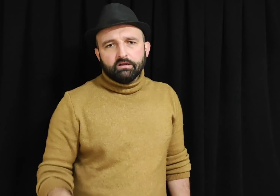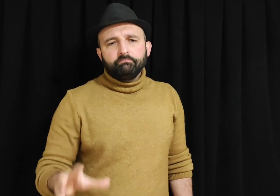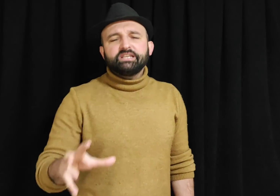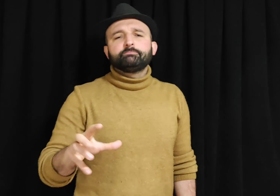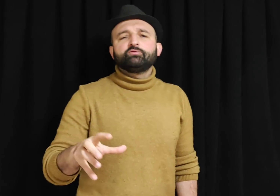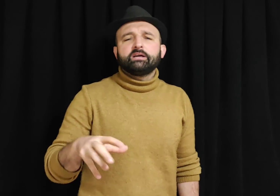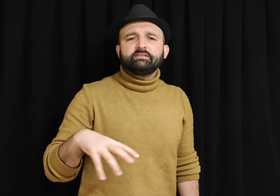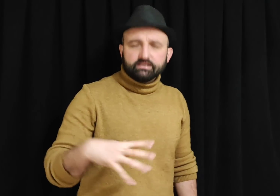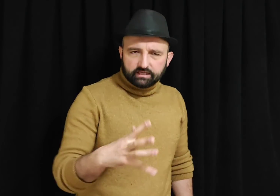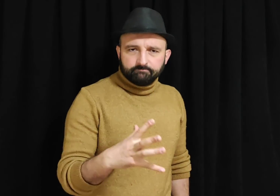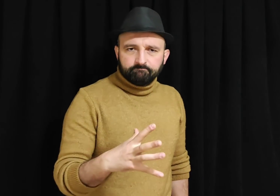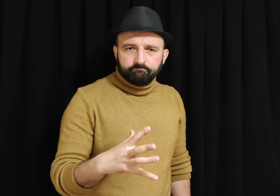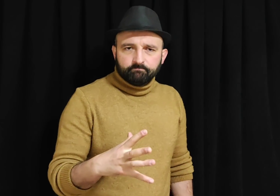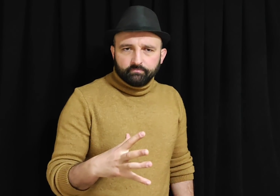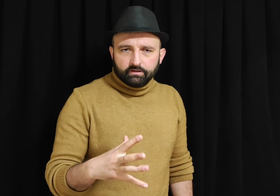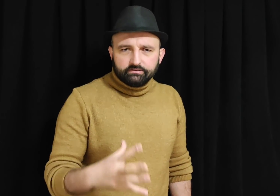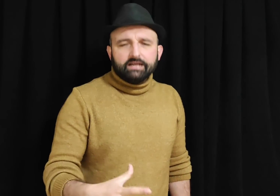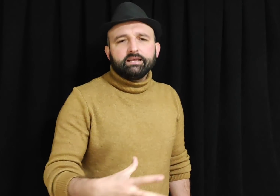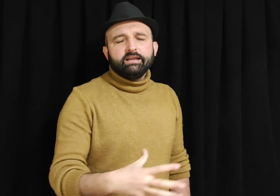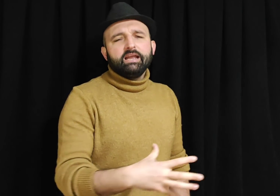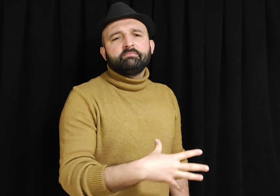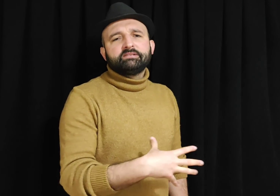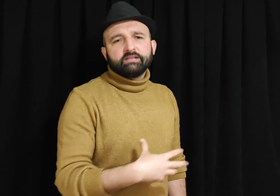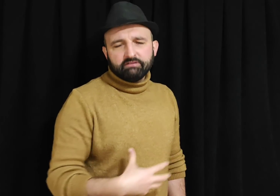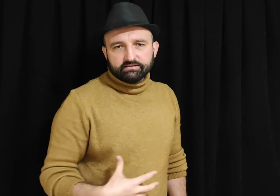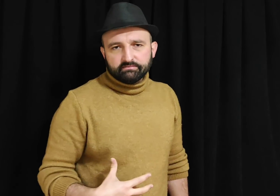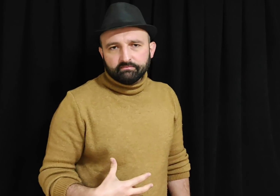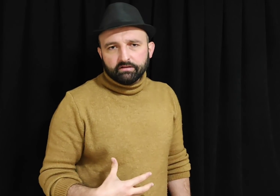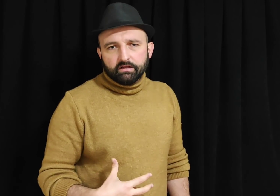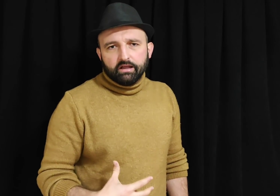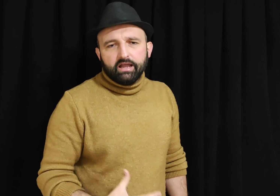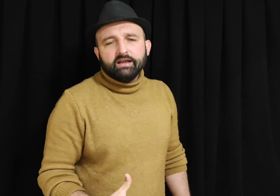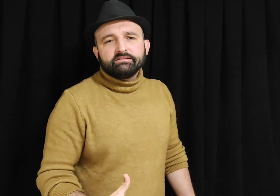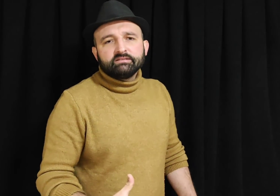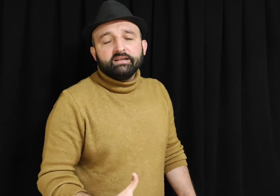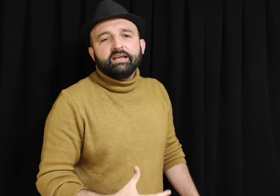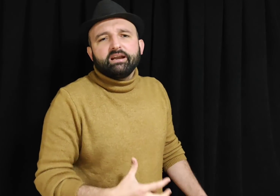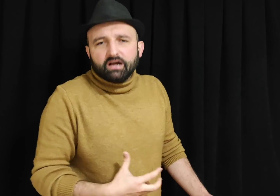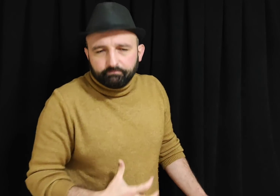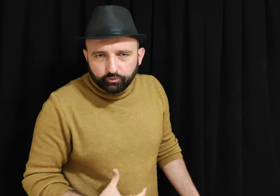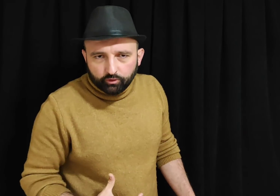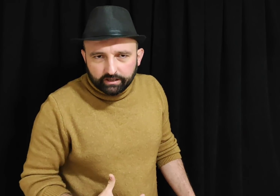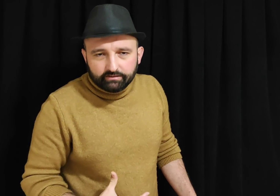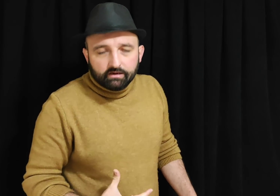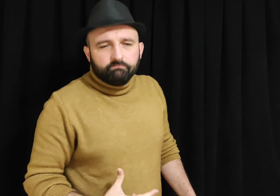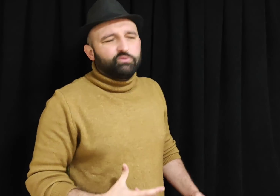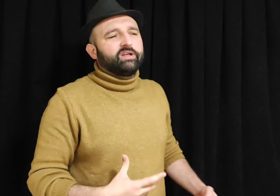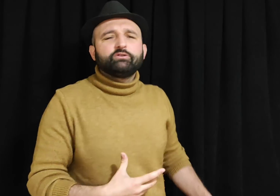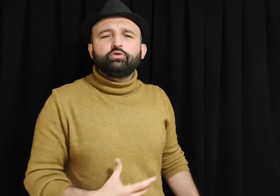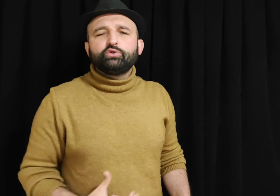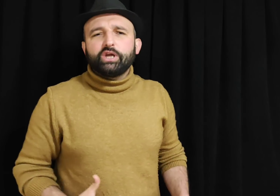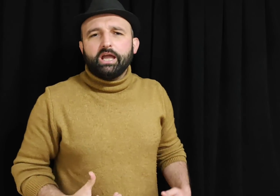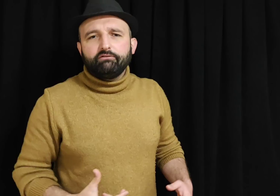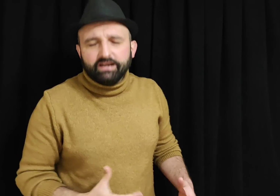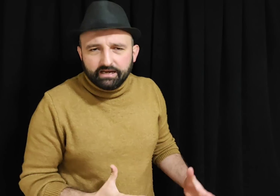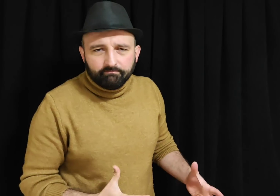Biz bunları satalım. Zaten elimizde var. En azından yer kaplıyorlar. Bunları Türkiye'ye verelim.